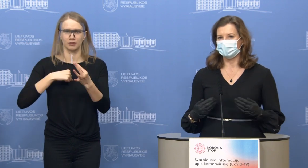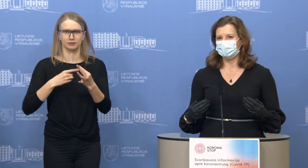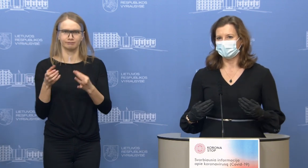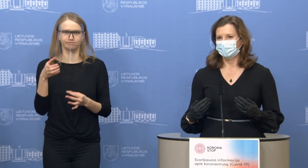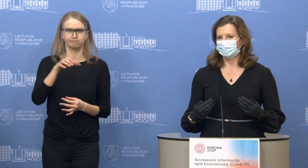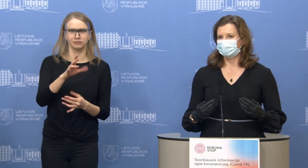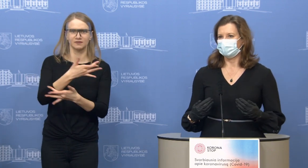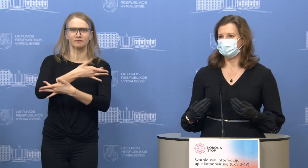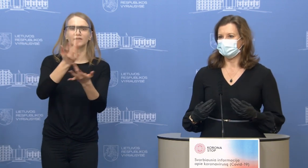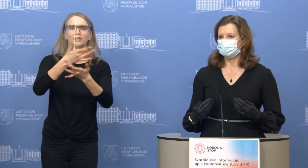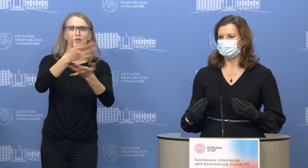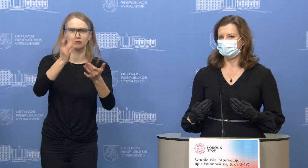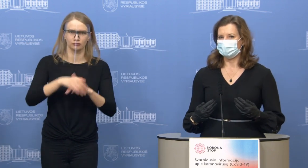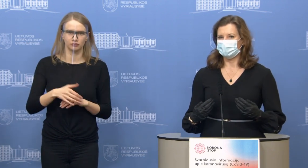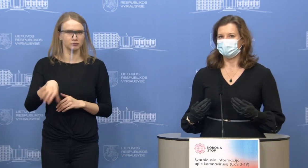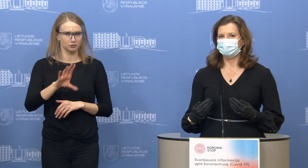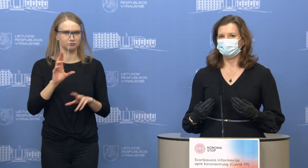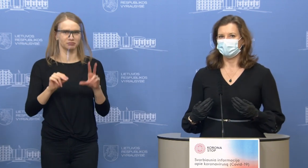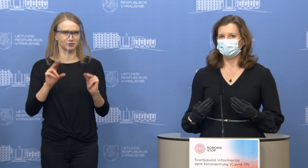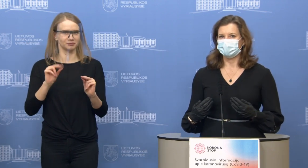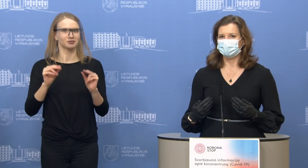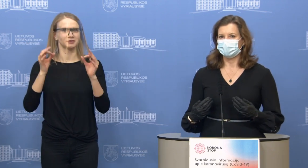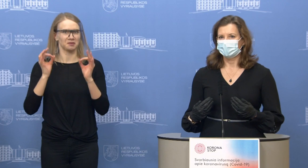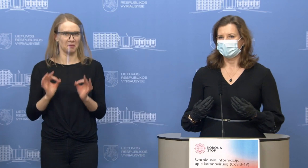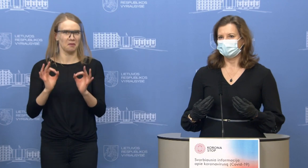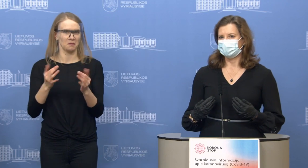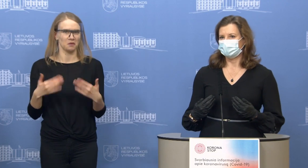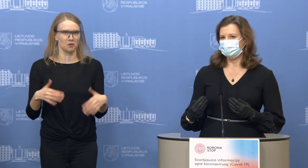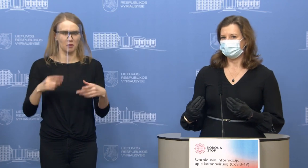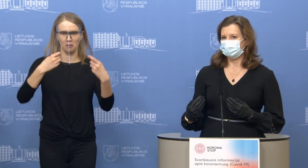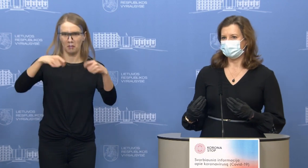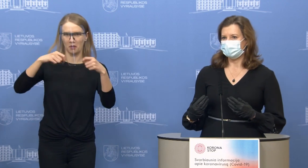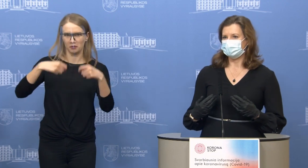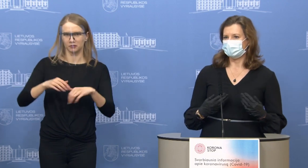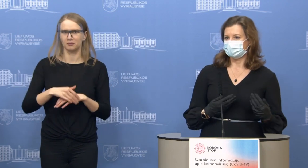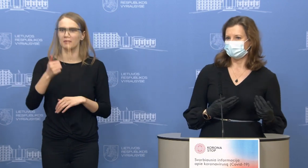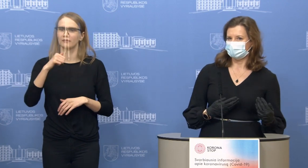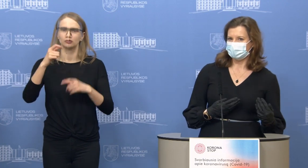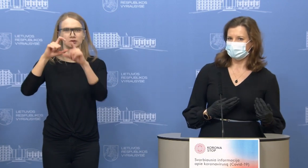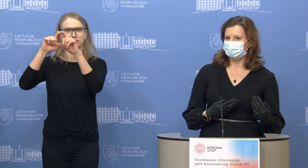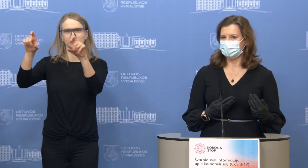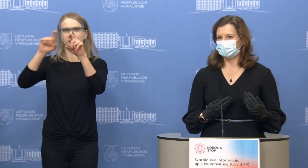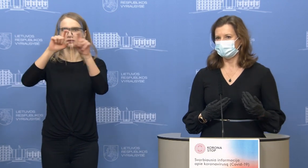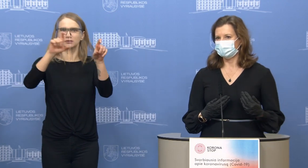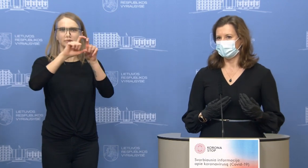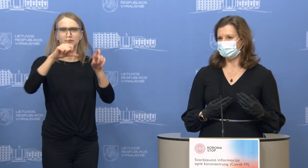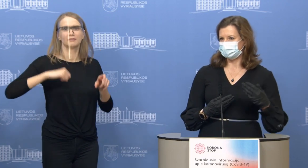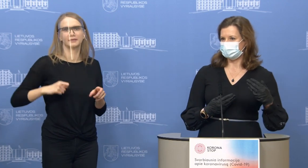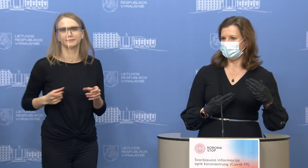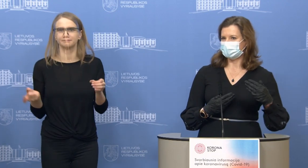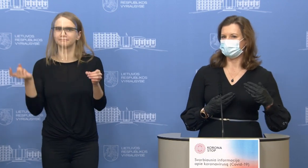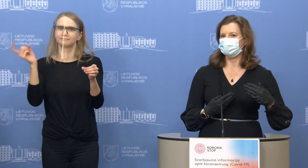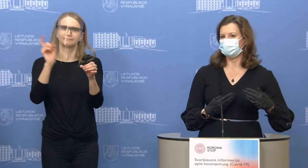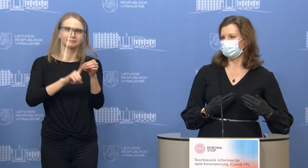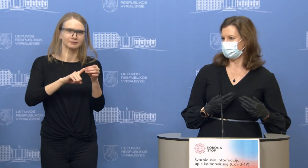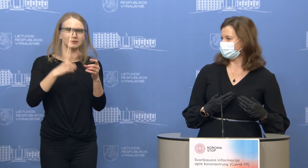turime nemažai sėkmės istorijų, kur ir institucijos prisijungia prie duomenų bazės,